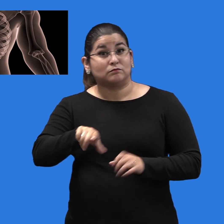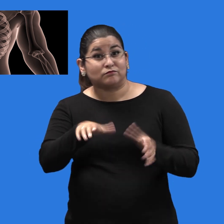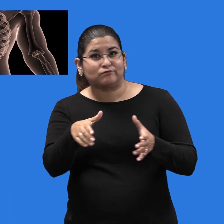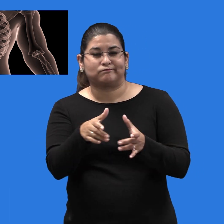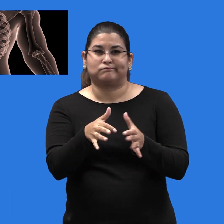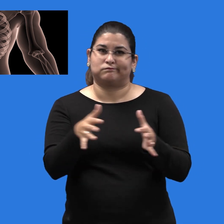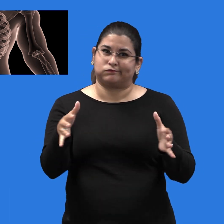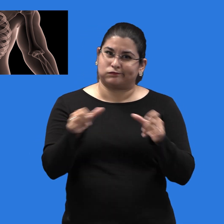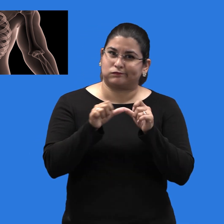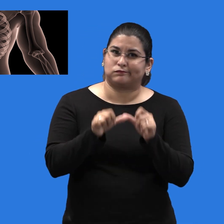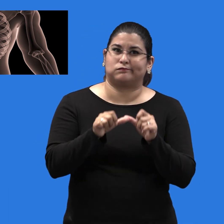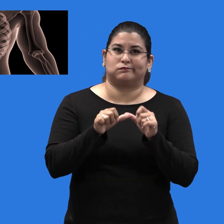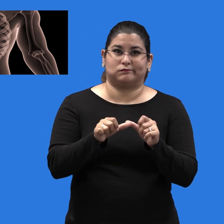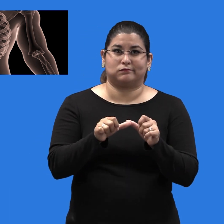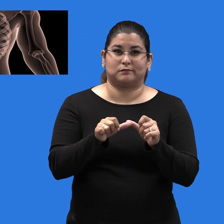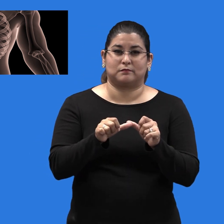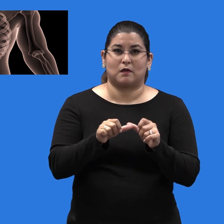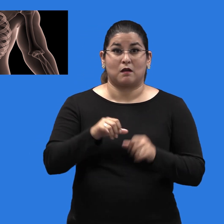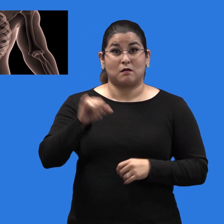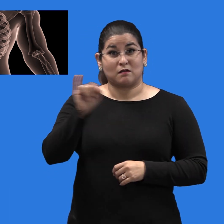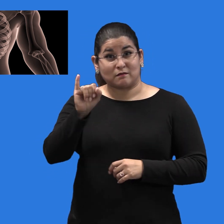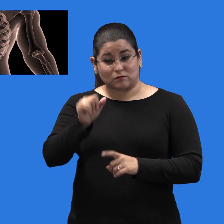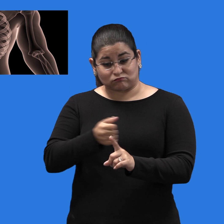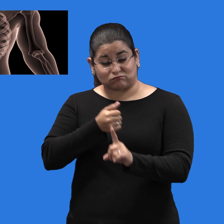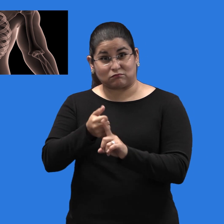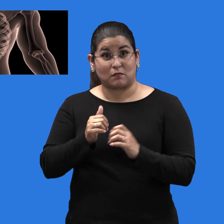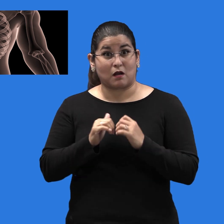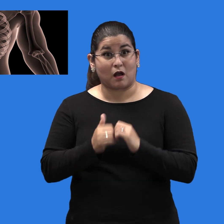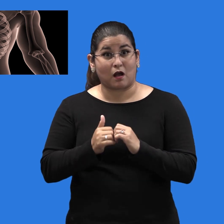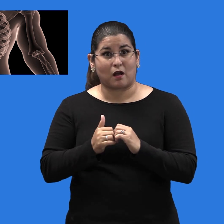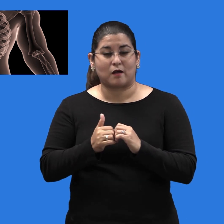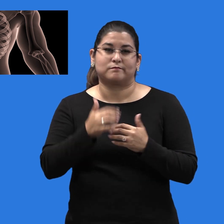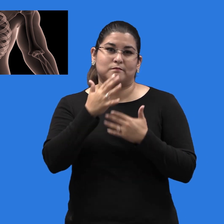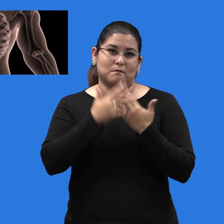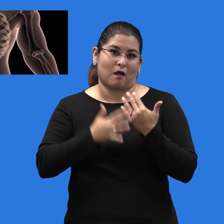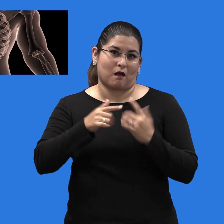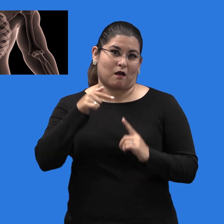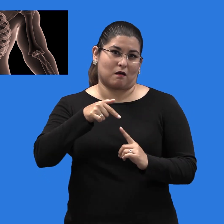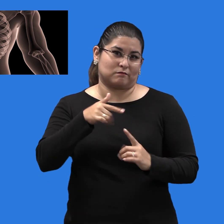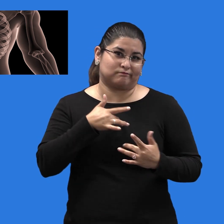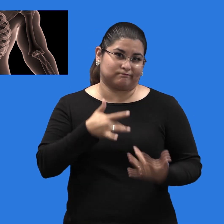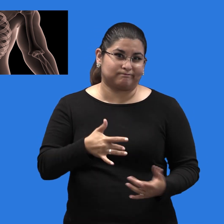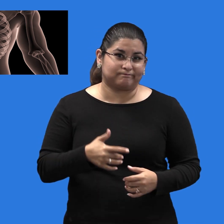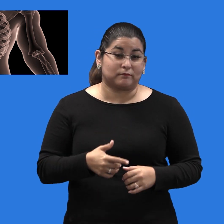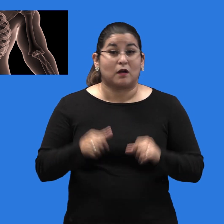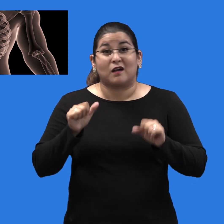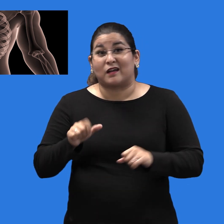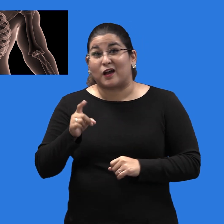de personas. La hepatitis C por lo general se propaga a través de la sangre, a menudo por el uso de drogas